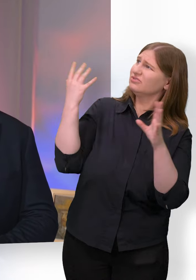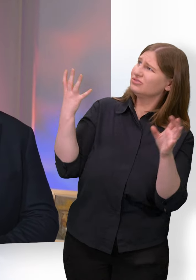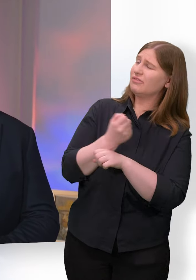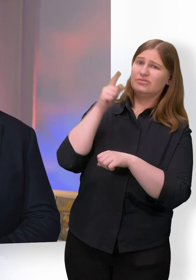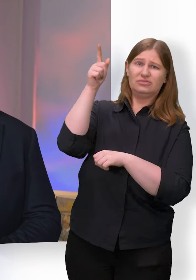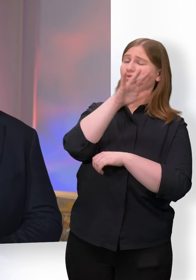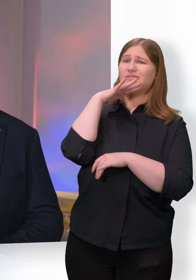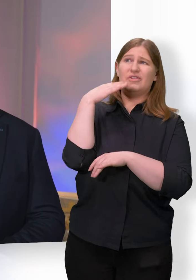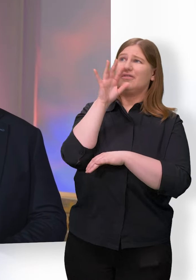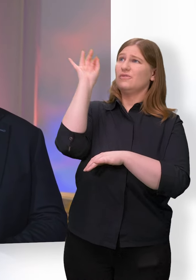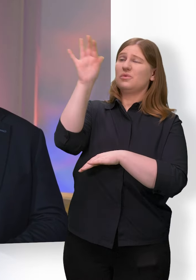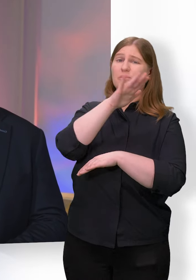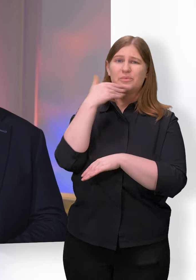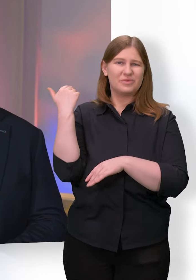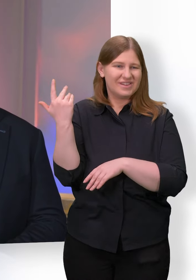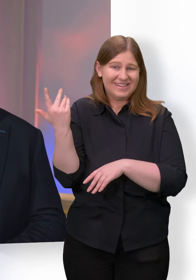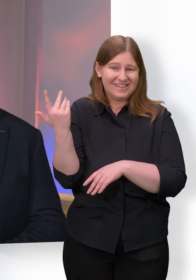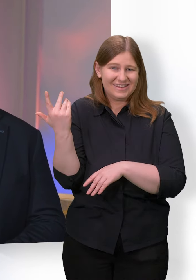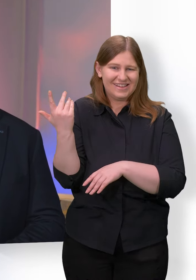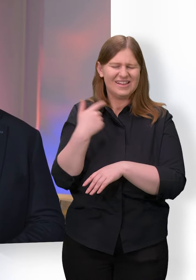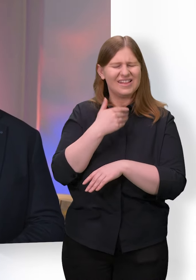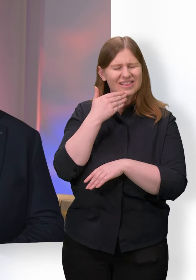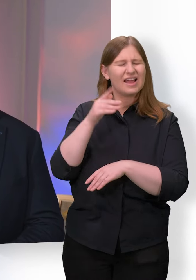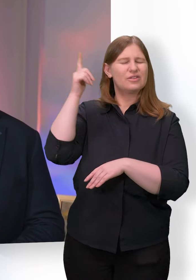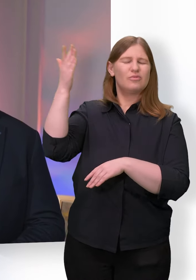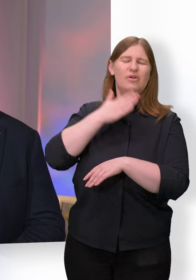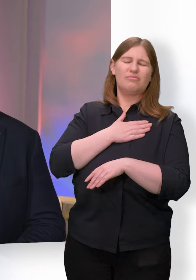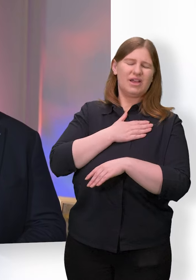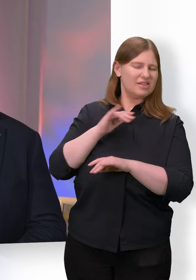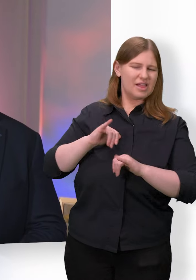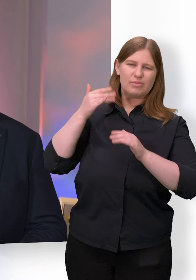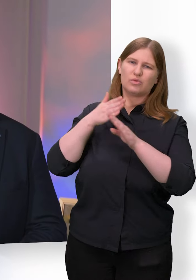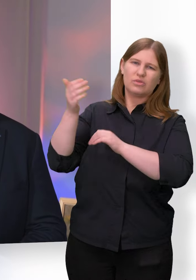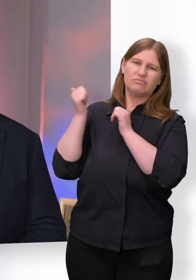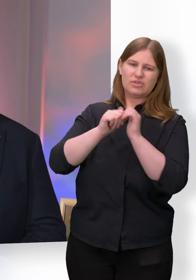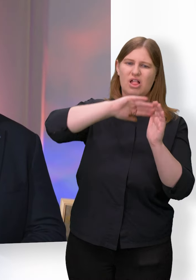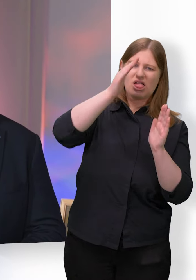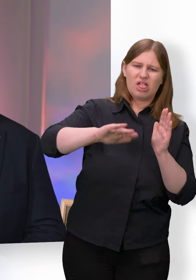Ich danke dir, dass du mein Lebensbegleiter bist durch Höhen und durch Tiefen.